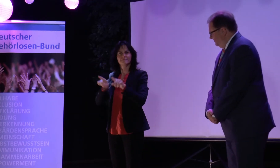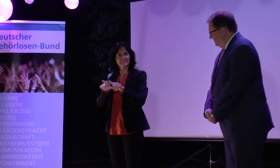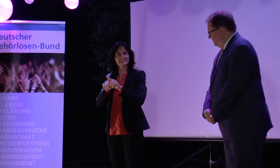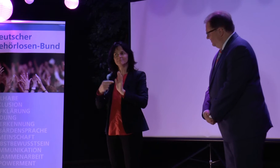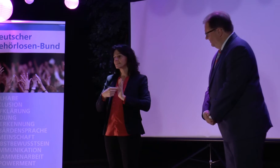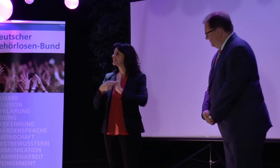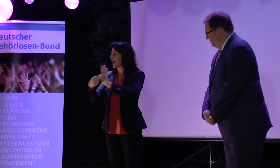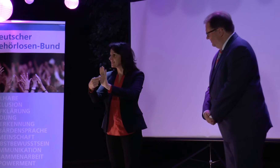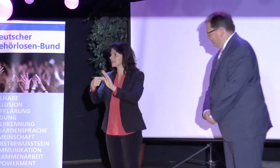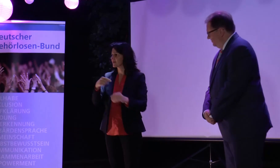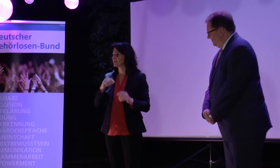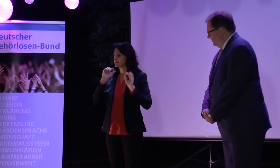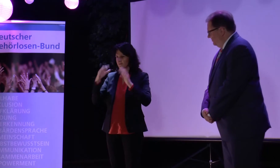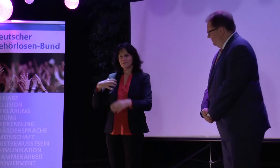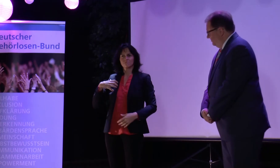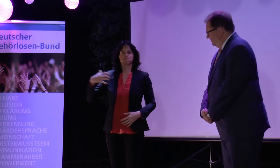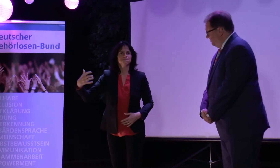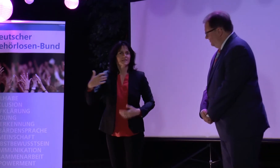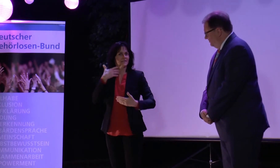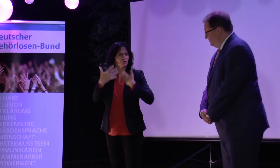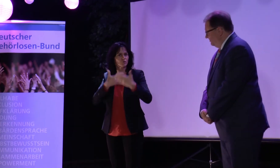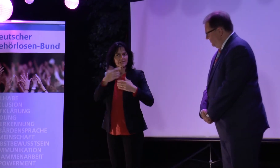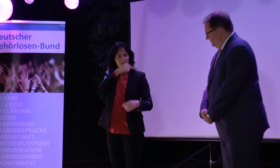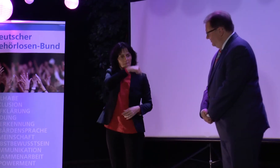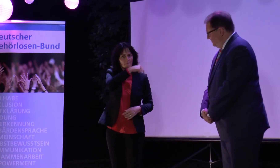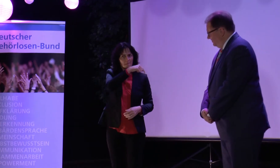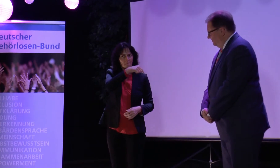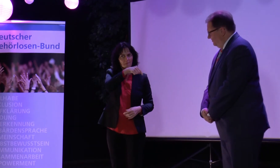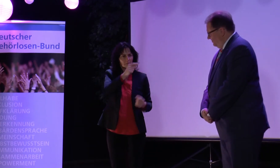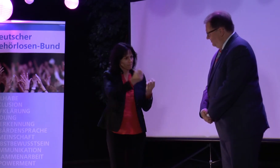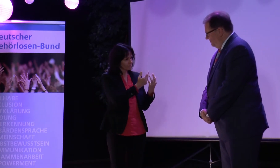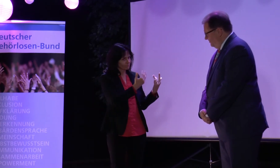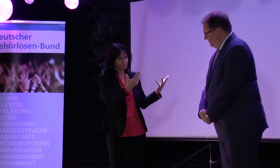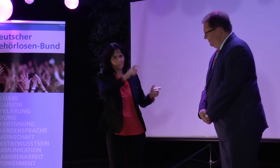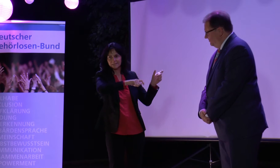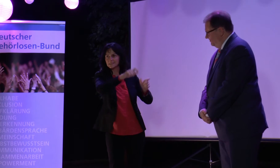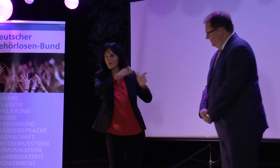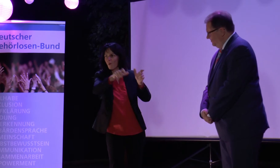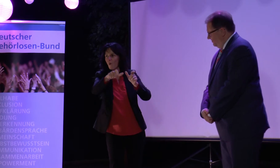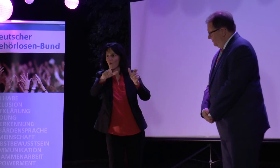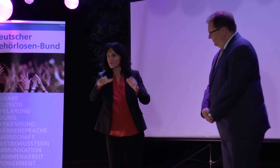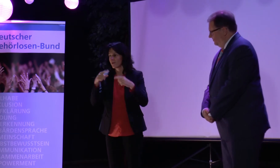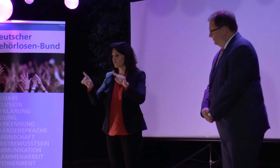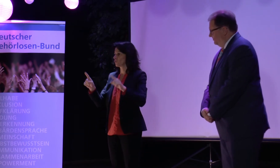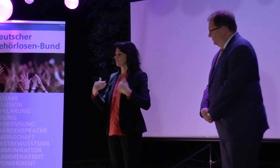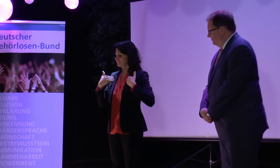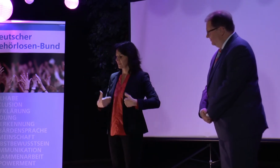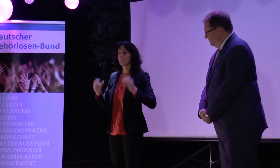Nordnachrichtsjubiläum heißt, eine lange Geschichte zu zeigen, eine reiche Geschichte mit vielen Ereignissen, mit vielen Personen,